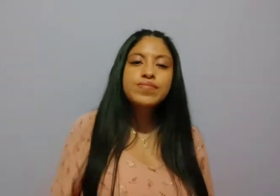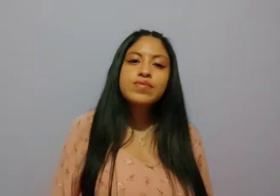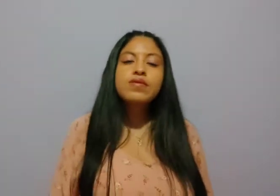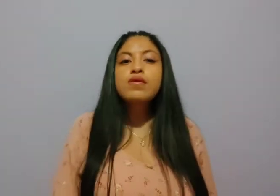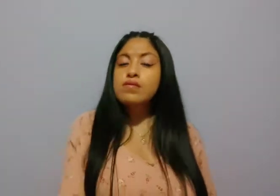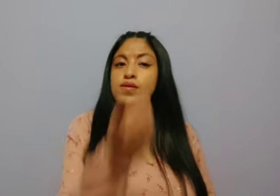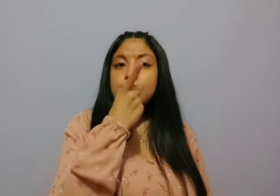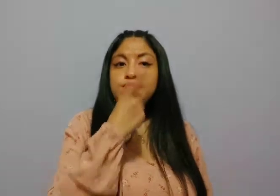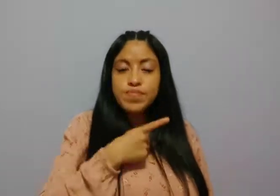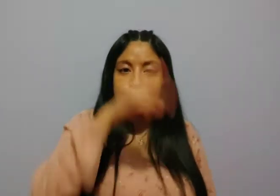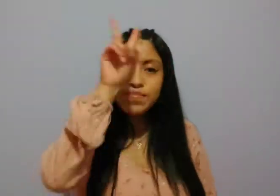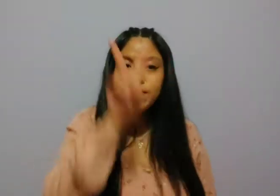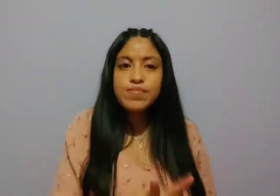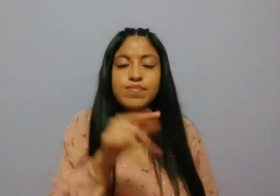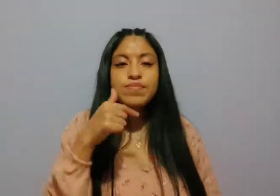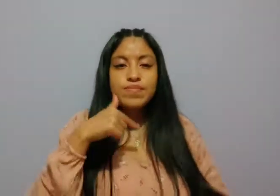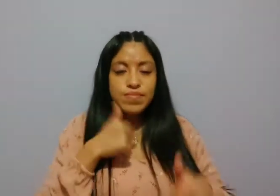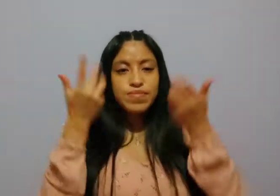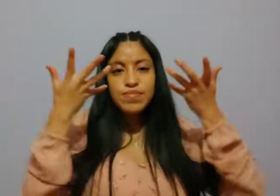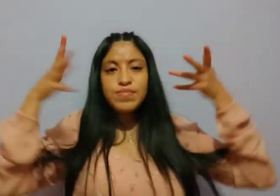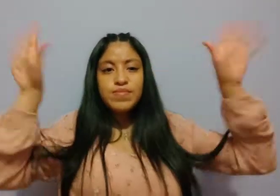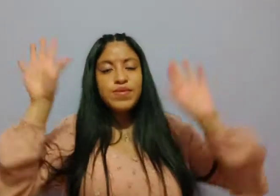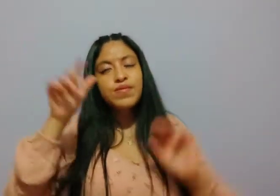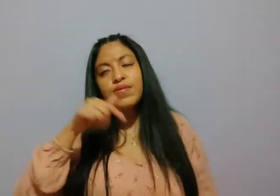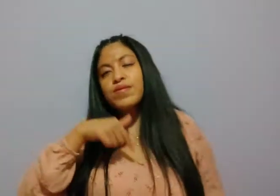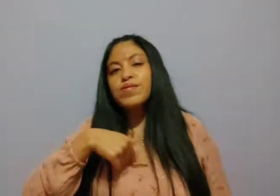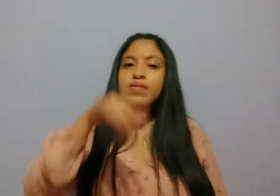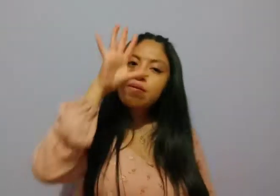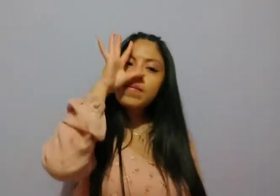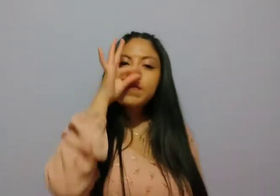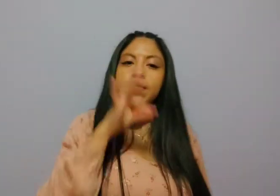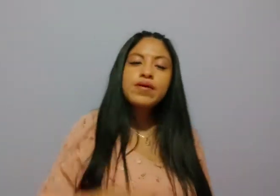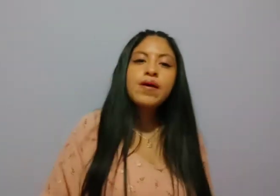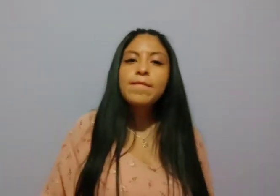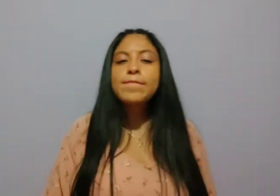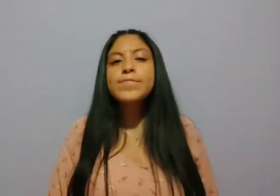Dime la verdad, si fui yo el que fallé